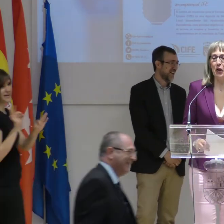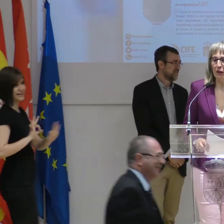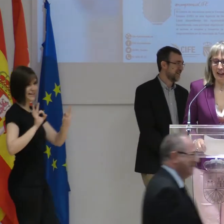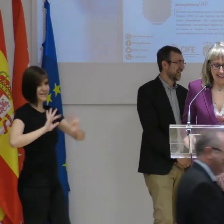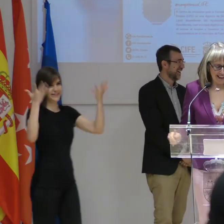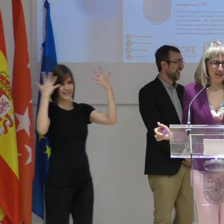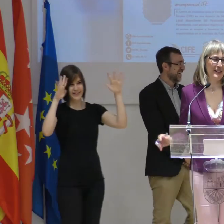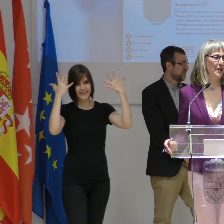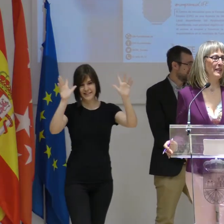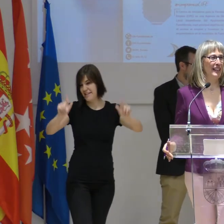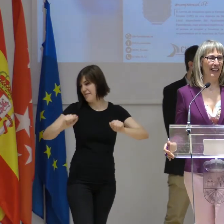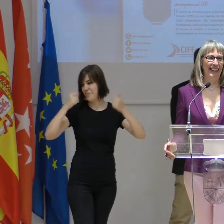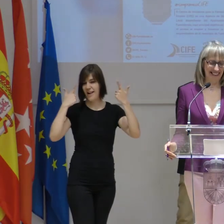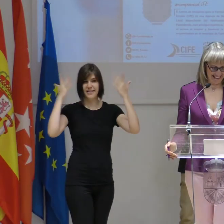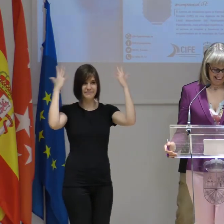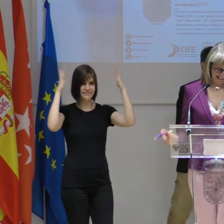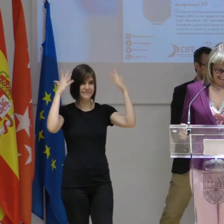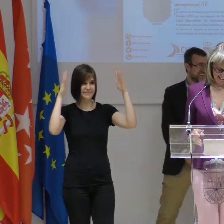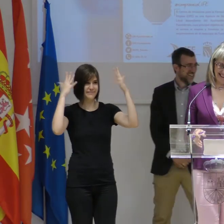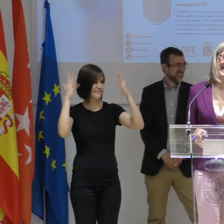Así, con naturalidad, claro que sí, no pasa nada.